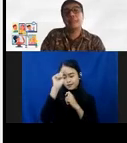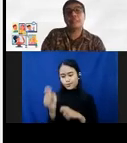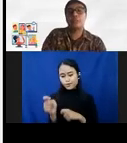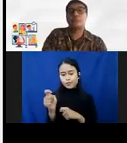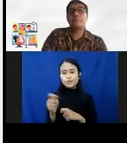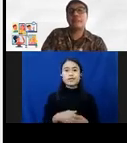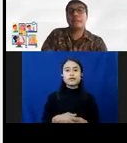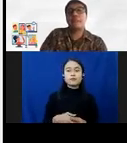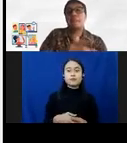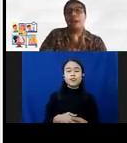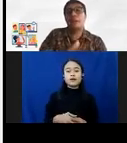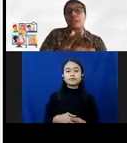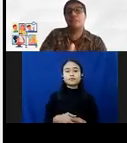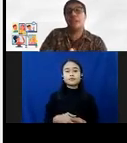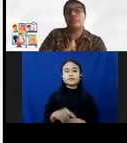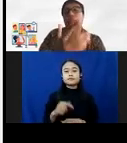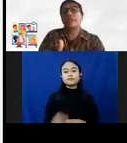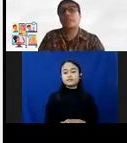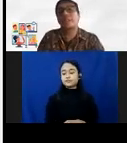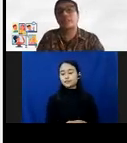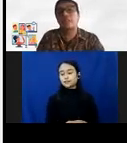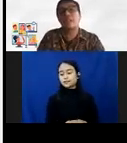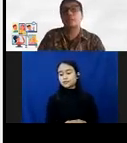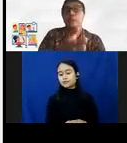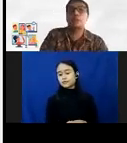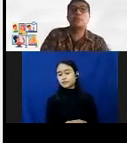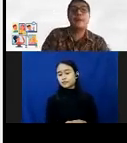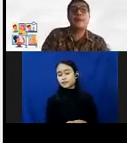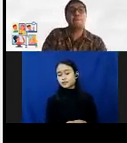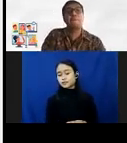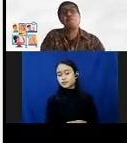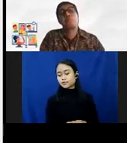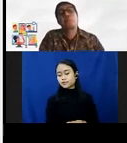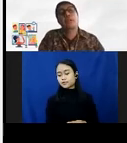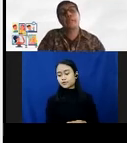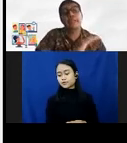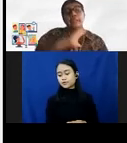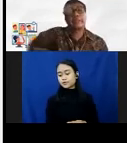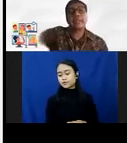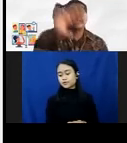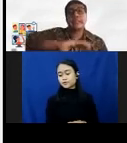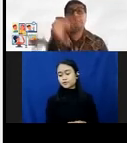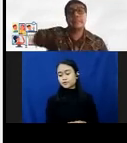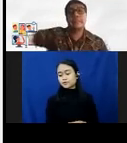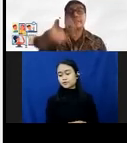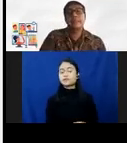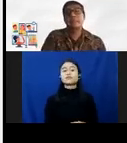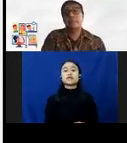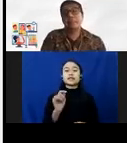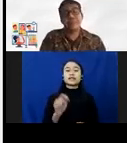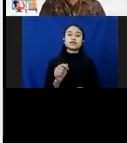dalam bahasa hukum, gambar-gambar yang mengandung kecabulan atau kekerasan seksual. Atau kesetubuhan. Itu yang disecting.